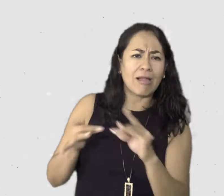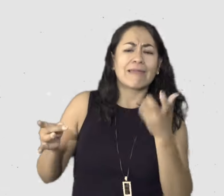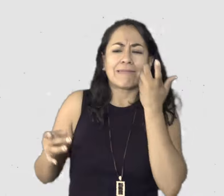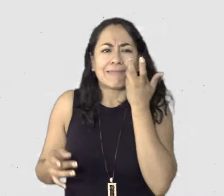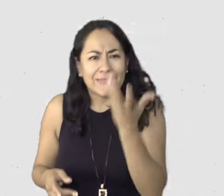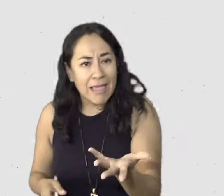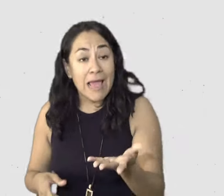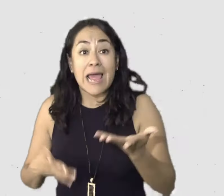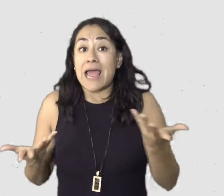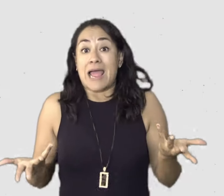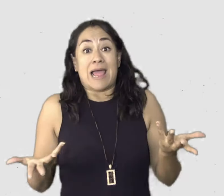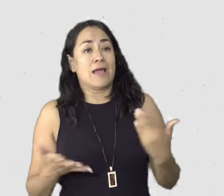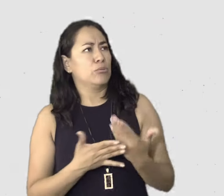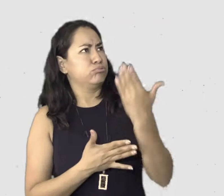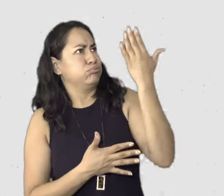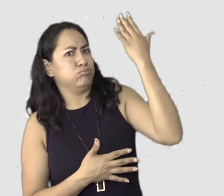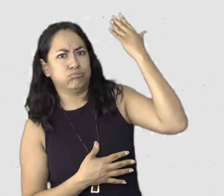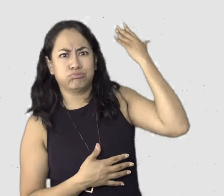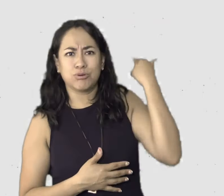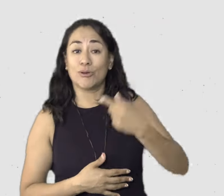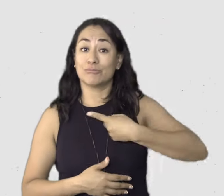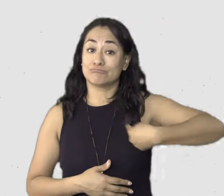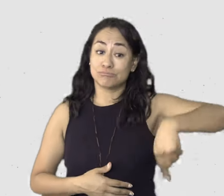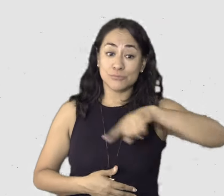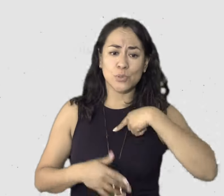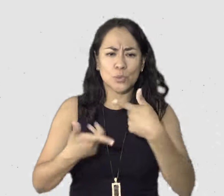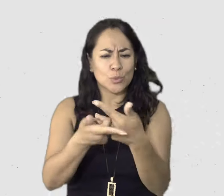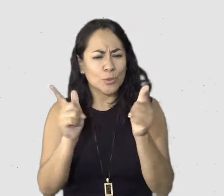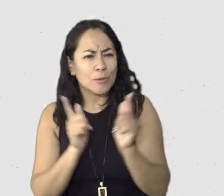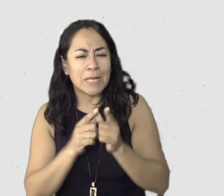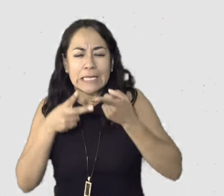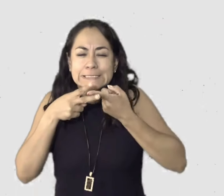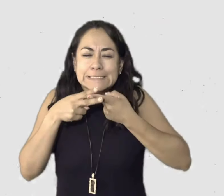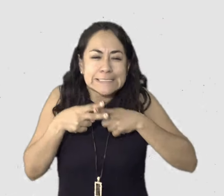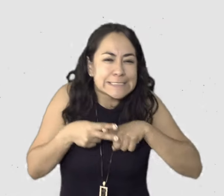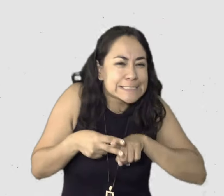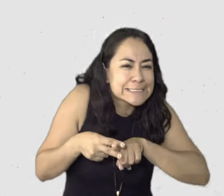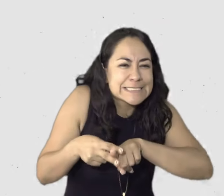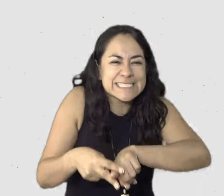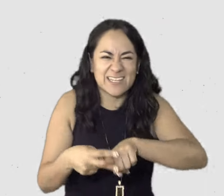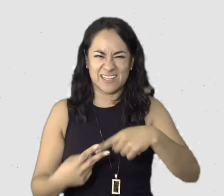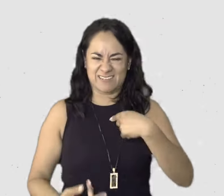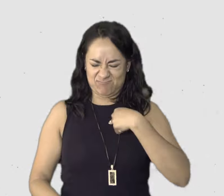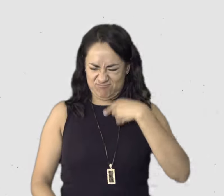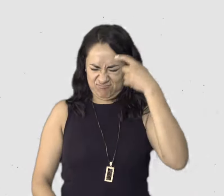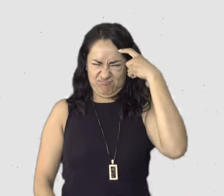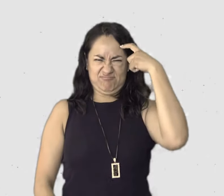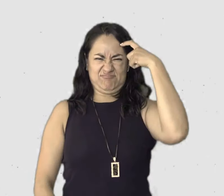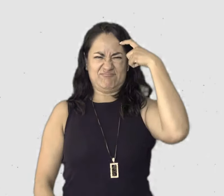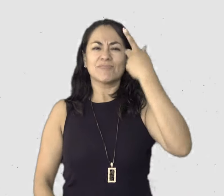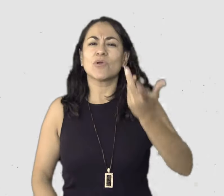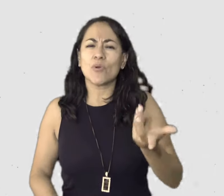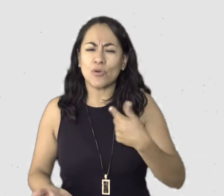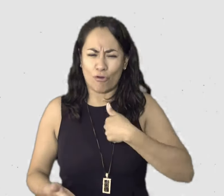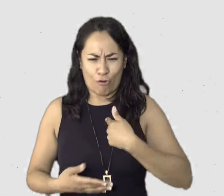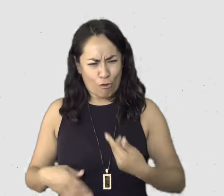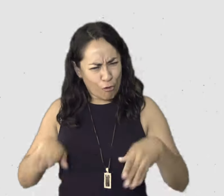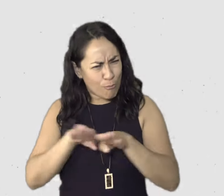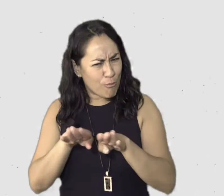a escribir en el grupo y que se empezó a integrar como la tribu, al principio no me sentí identificada por lo que comentaba Mónica.